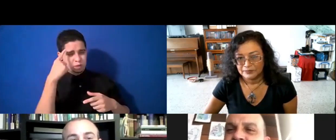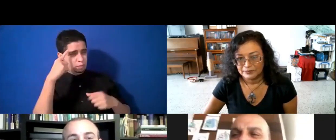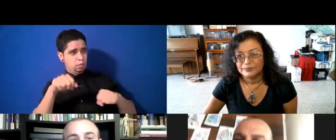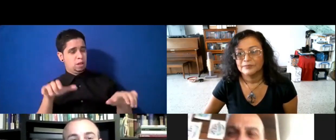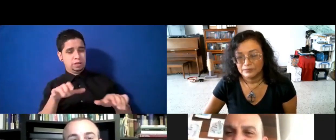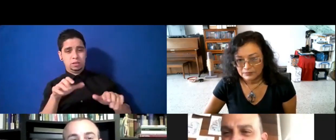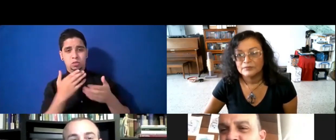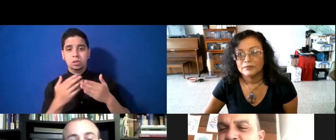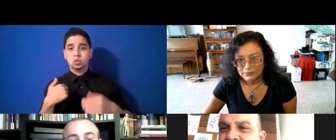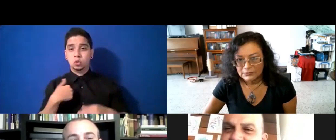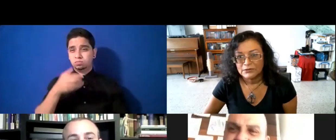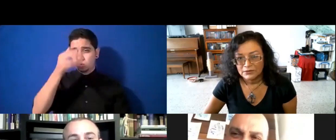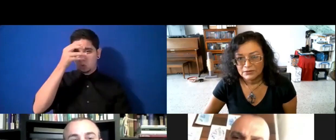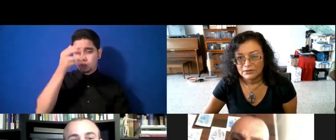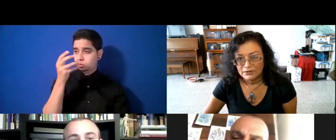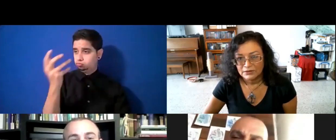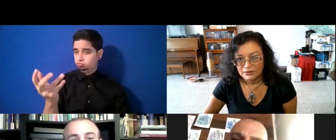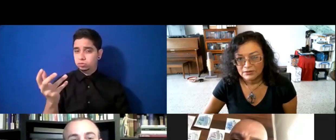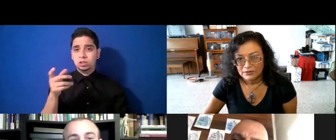concepto y todos dijeron que sí.